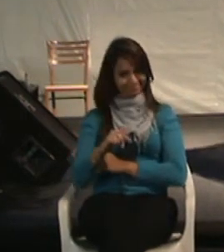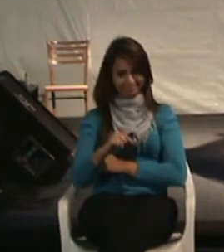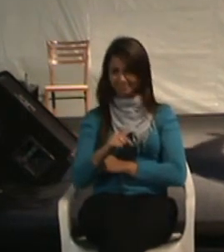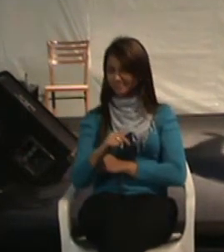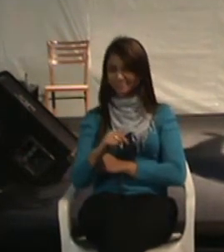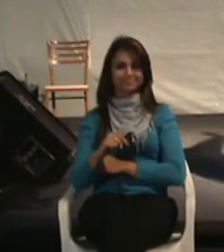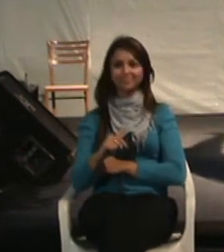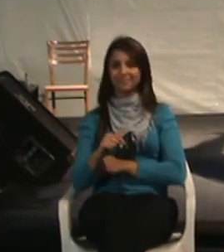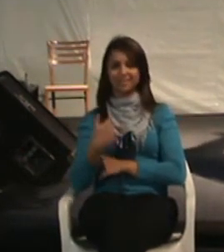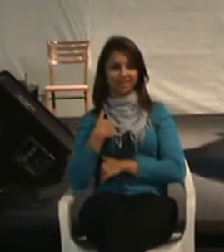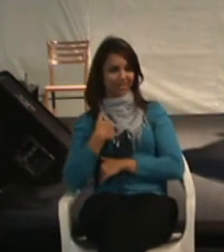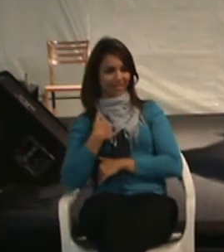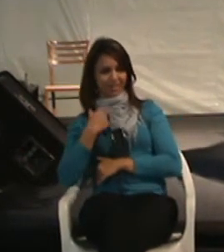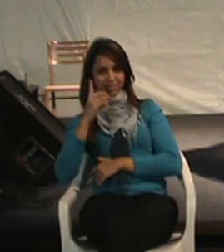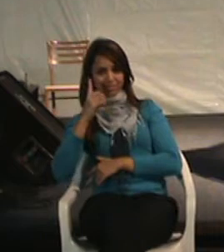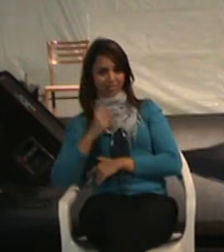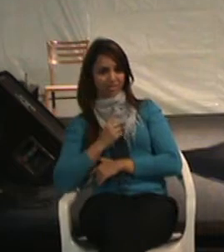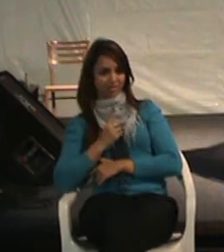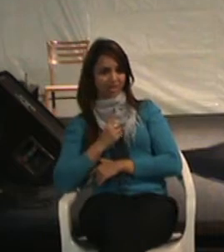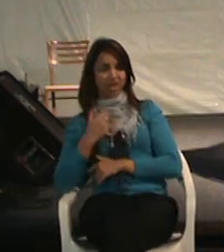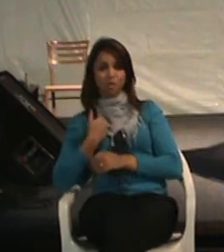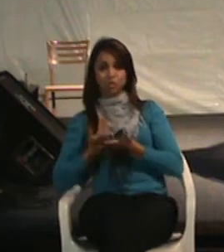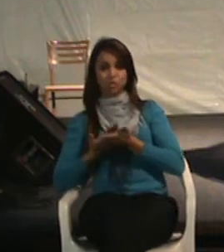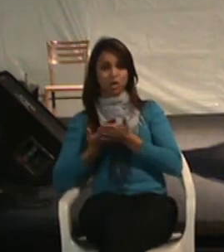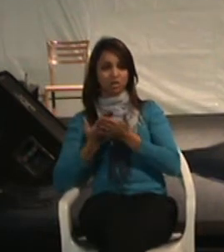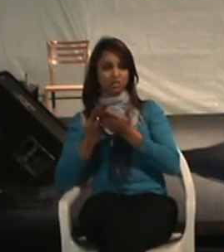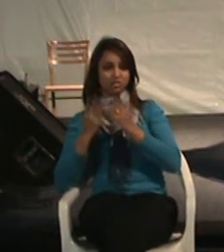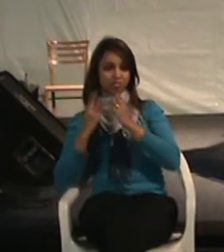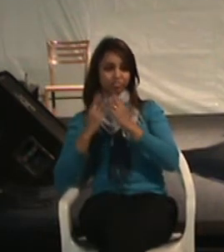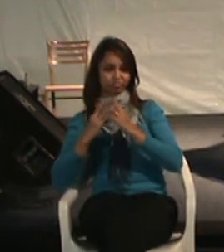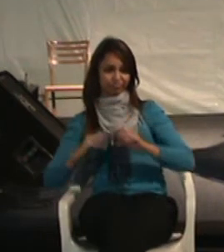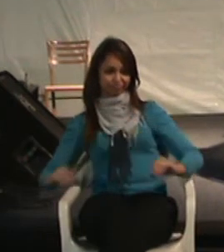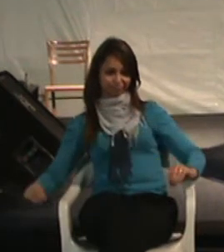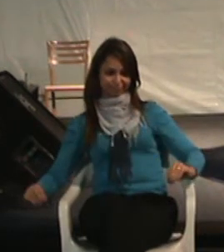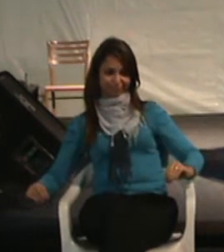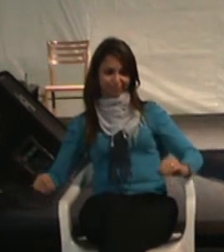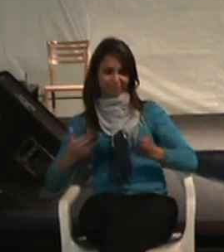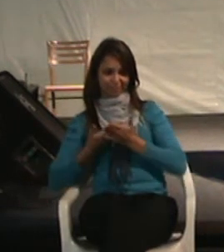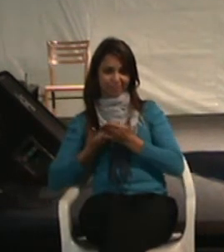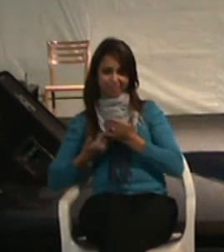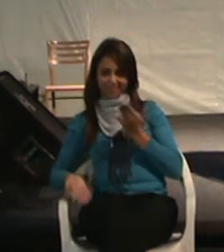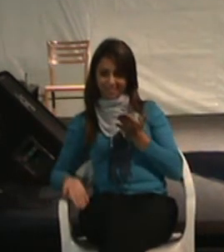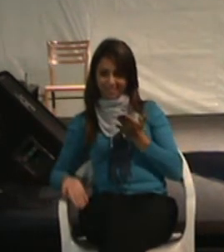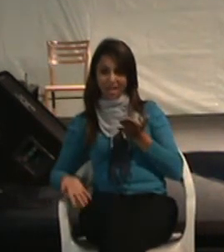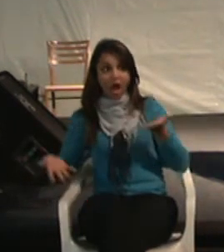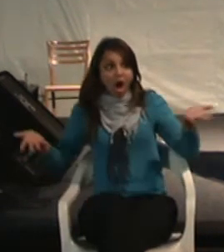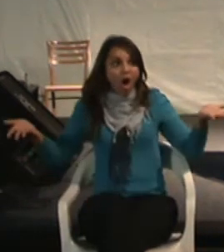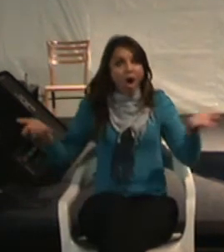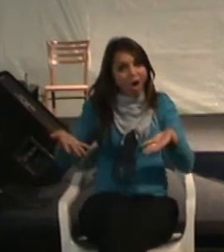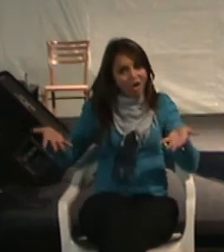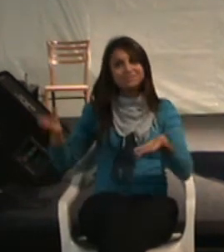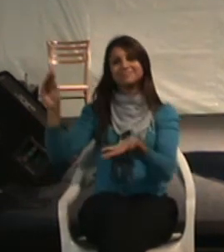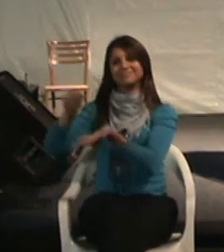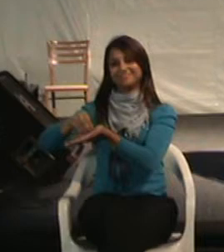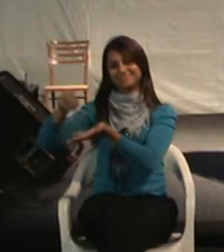A pessoa, então, baixa escolaridade. Não conseguiu se instruir. E hoje isso está fazendo falta.